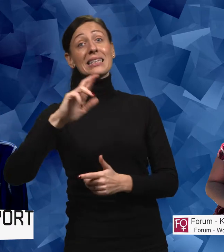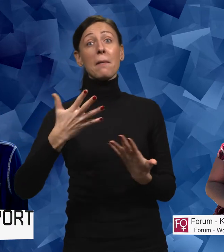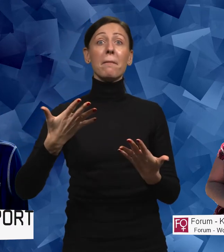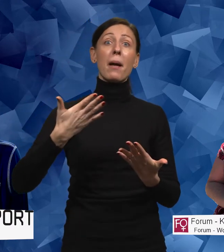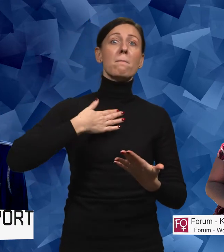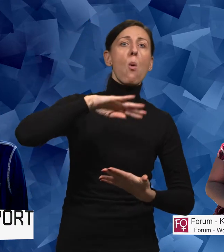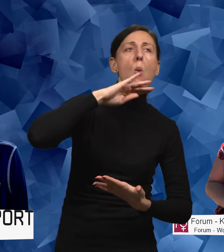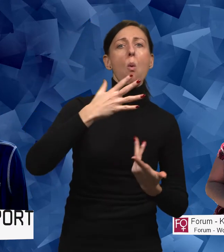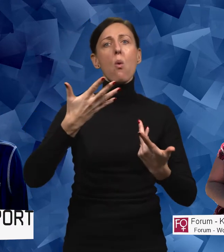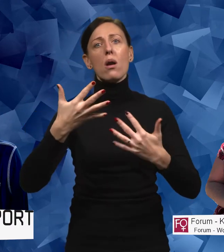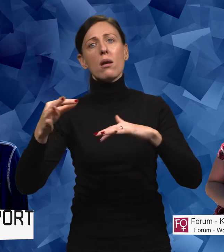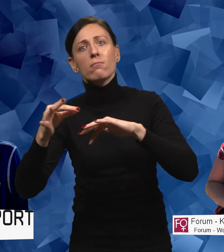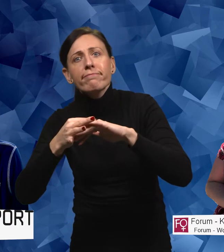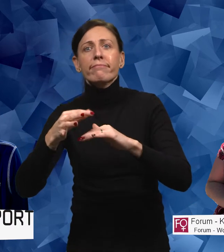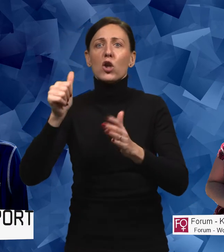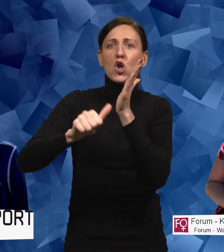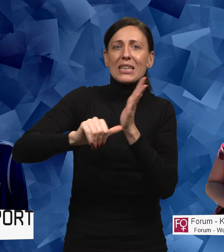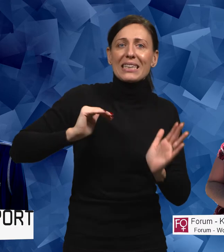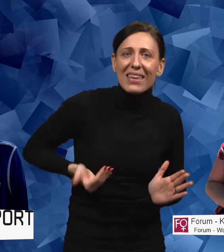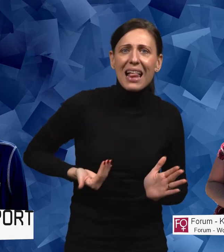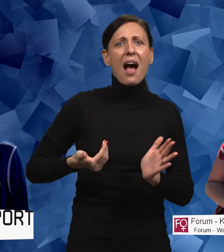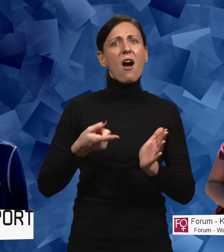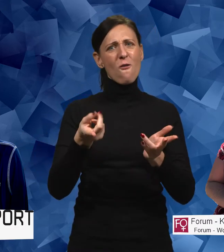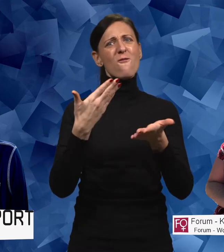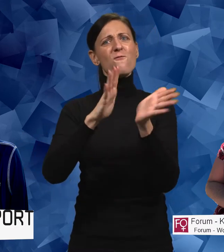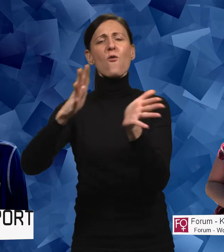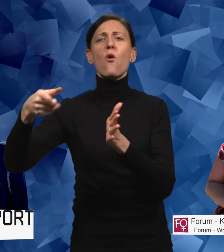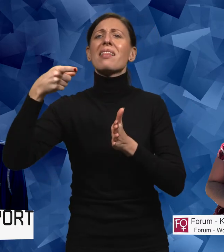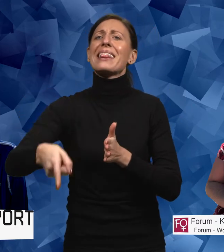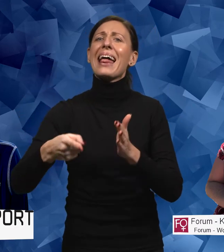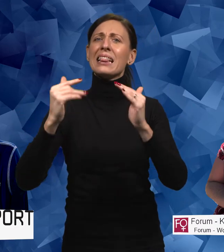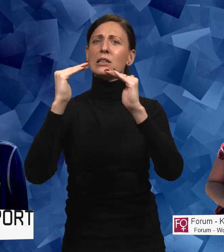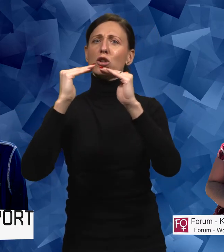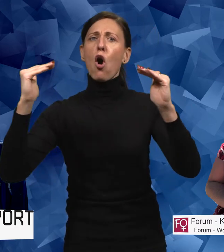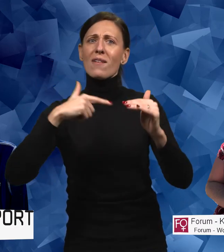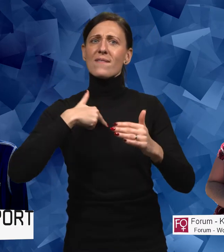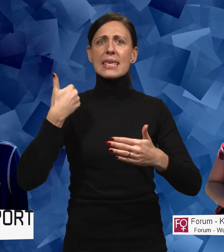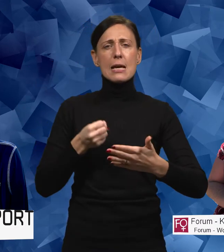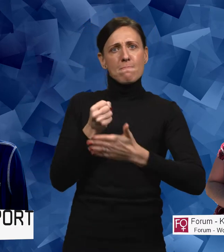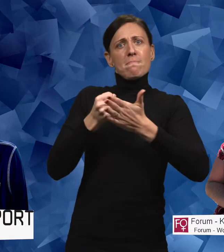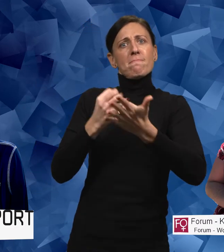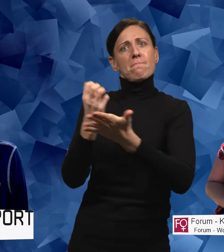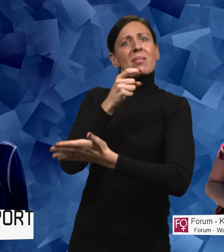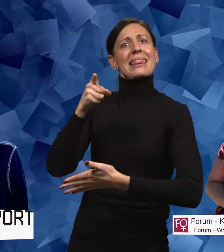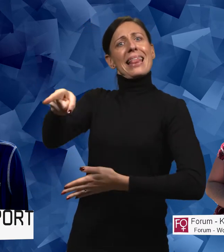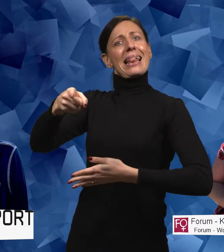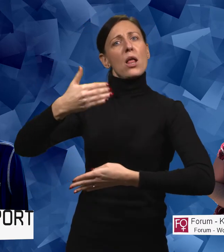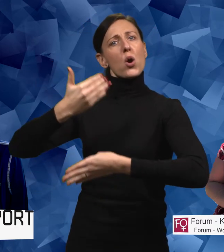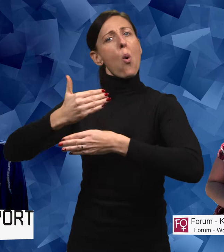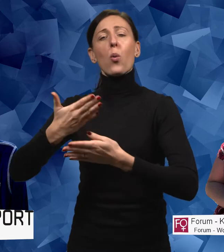mor, maka, yrkeskvinna. Att vi är fortfarande på det stadiet. Att vi försöker nå de rollerna. Inte frigöra oss